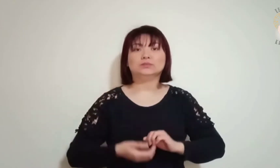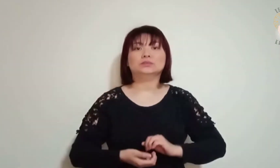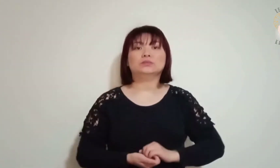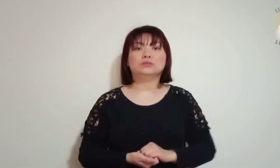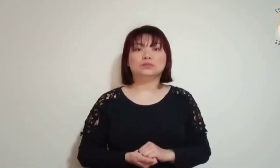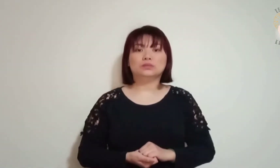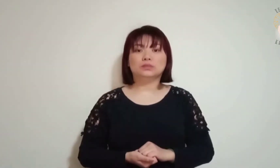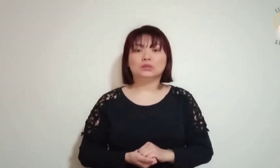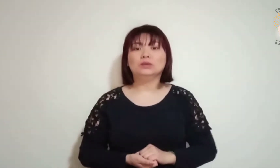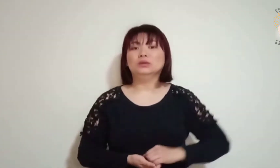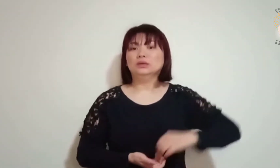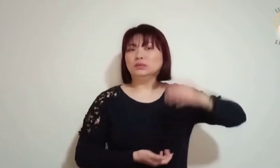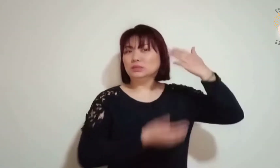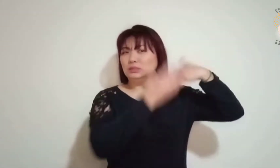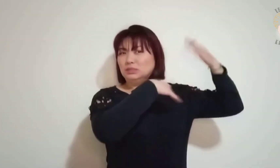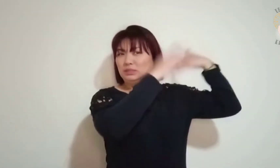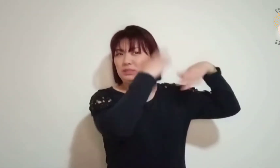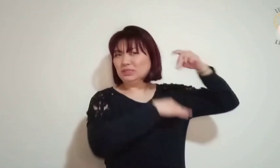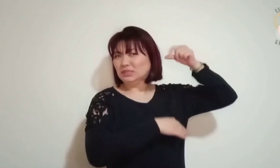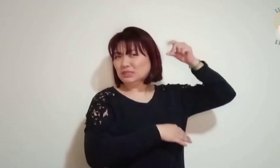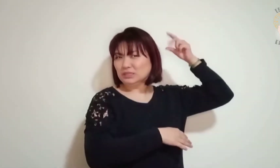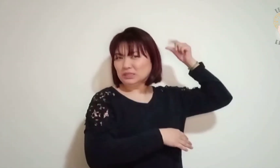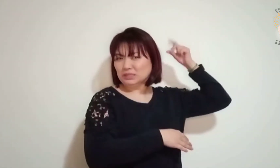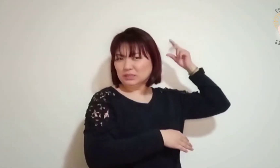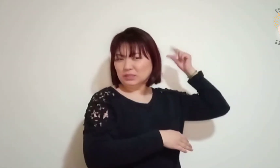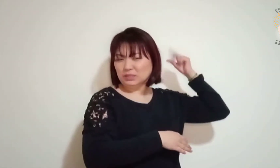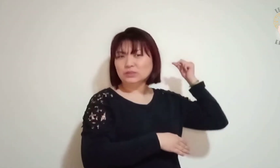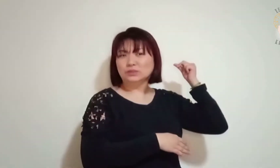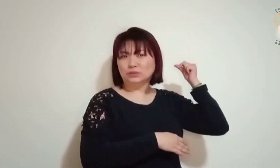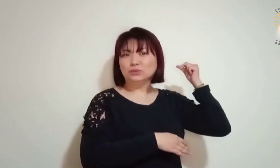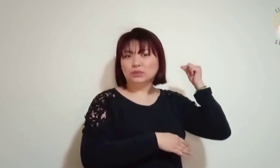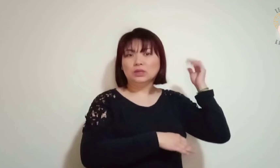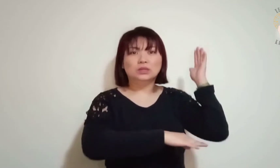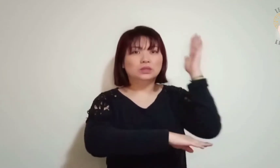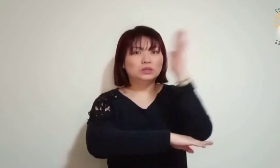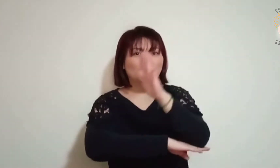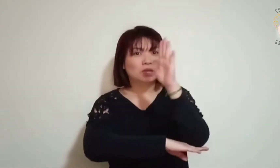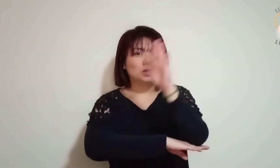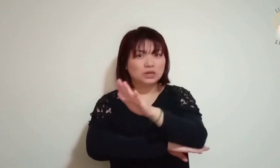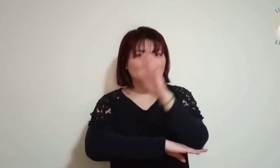Naquele dia, ao cair da tarde,